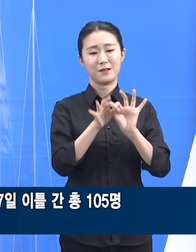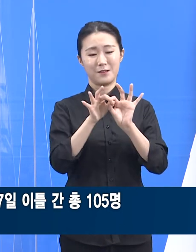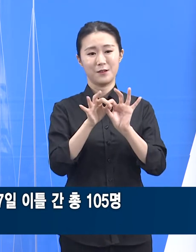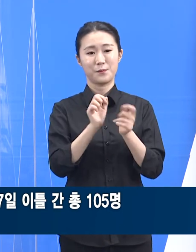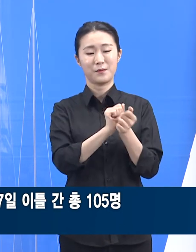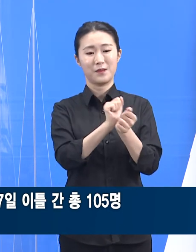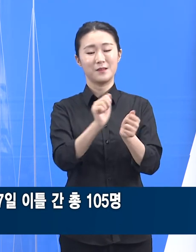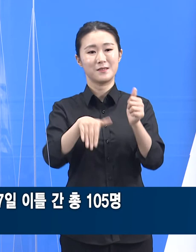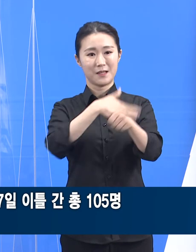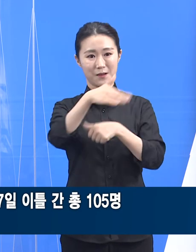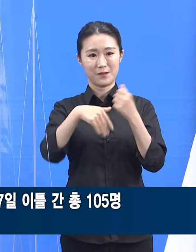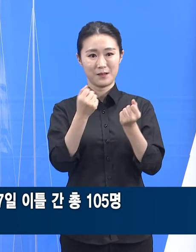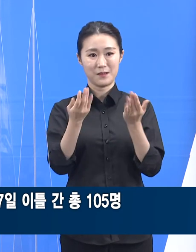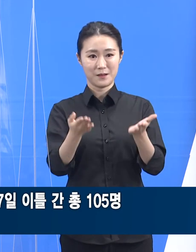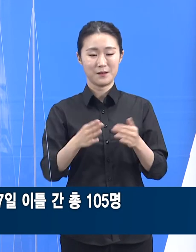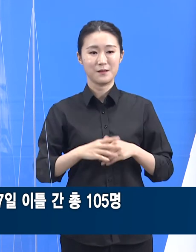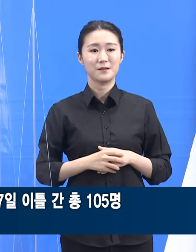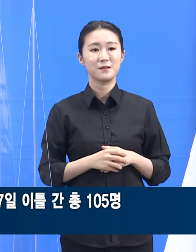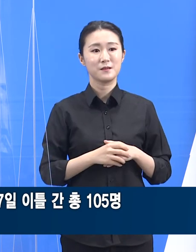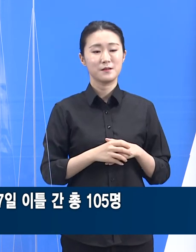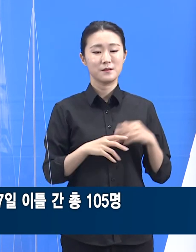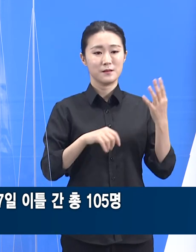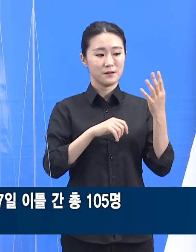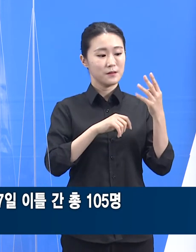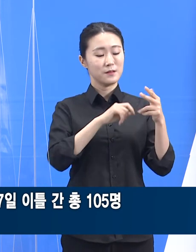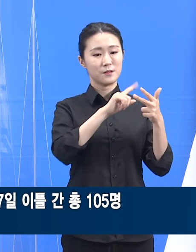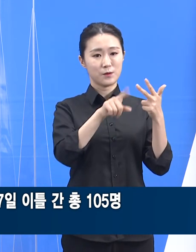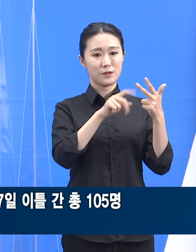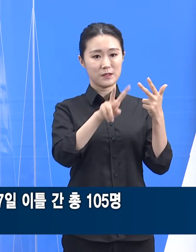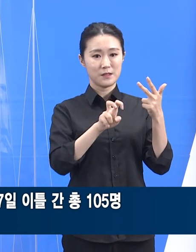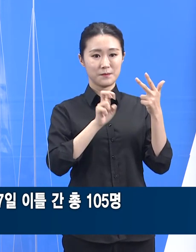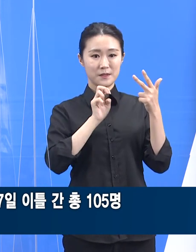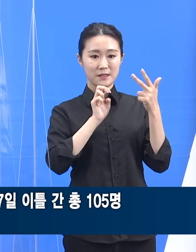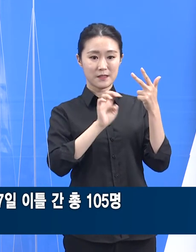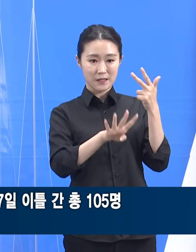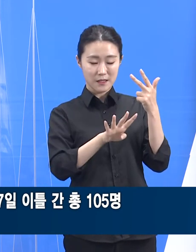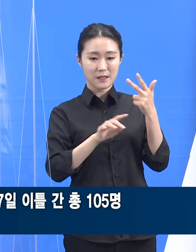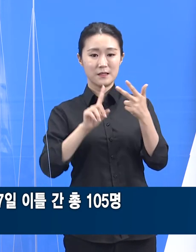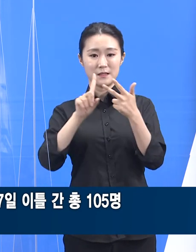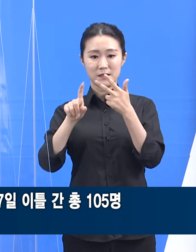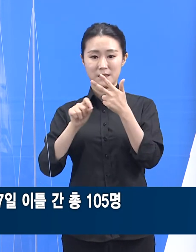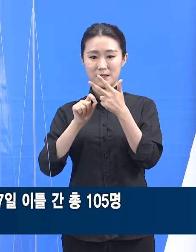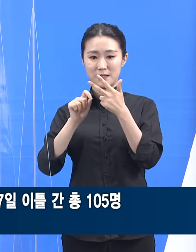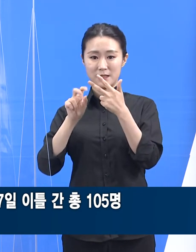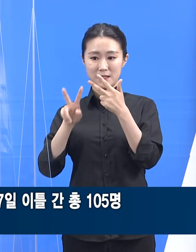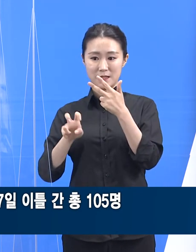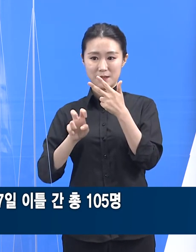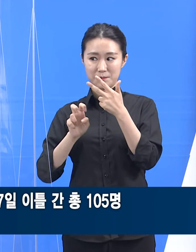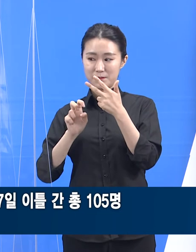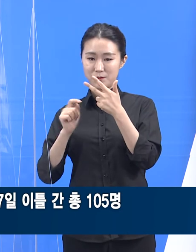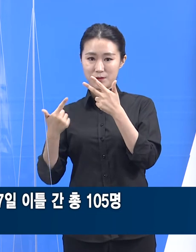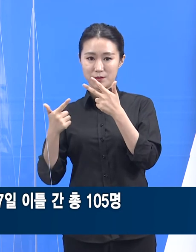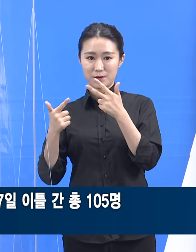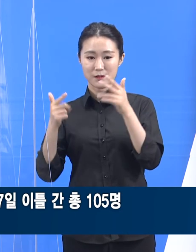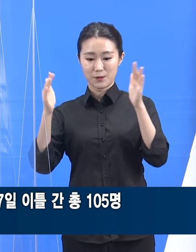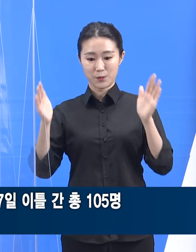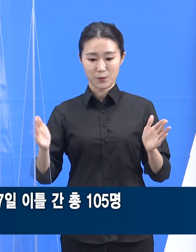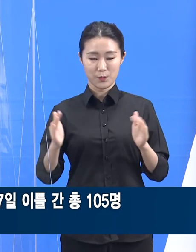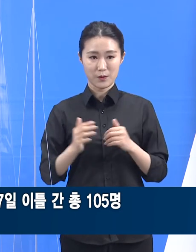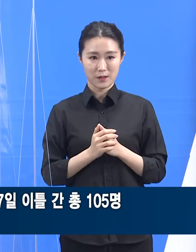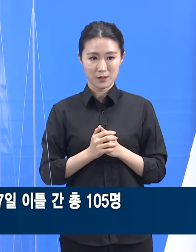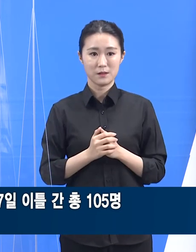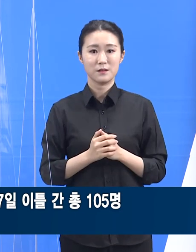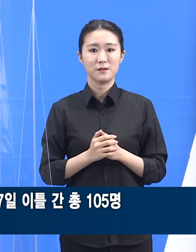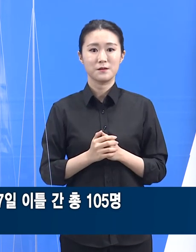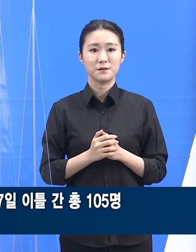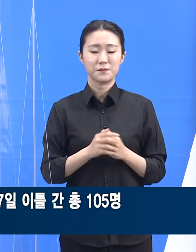43명, 27일 62명의 신규 확진자가 발생하여 이틀 동안 총 105명을 기록했습니다. 이 중